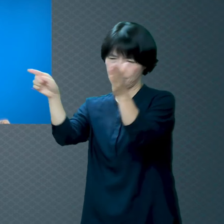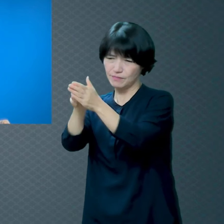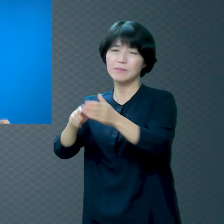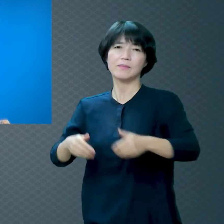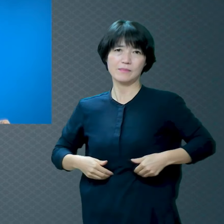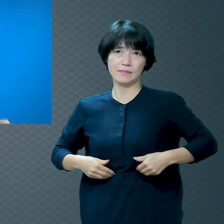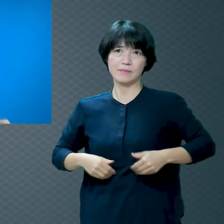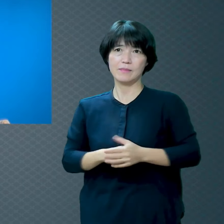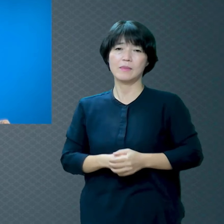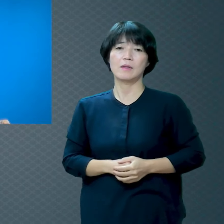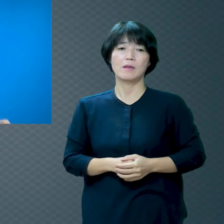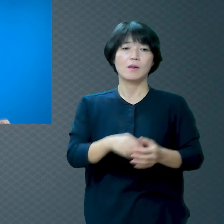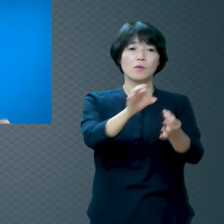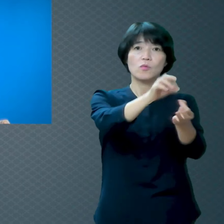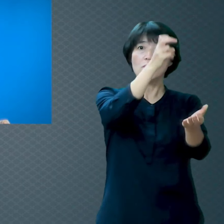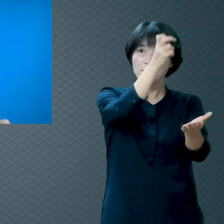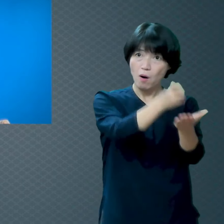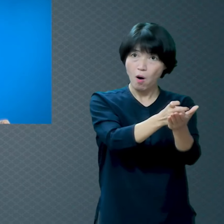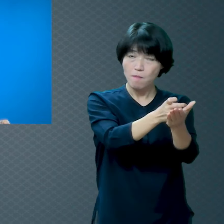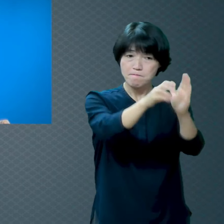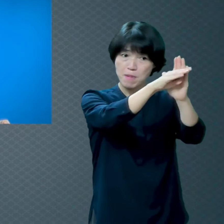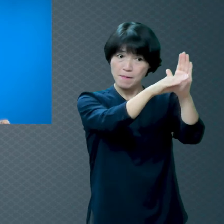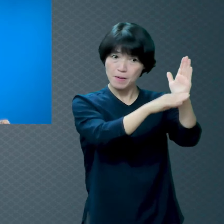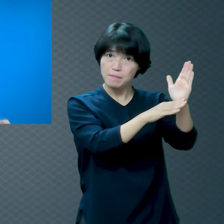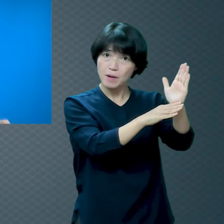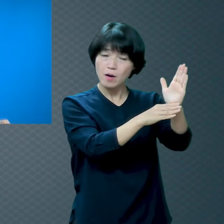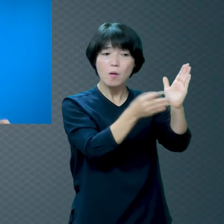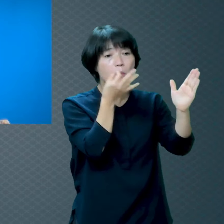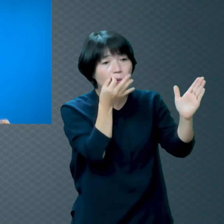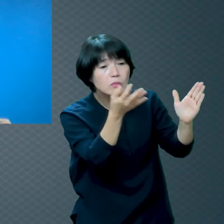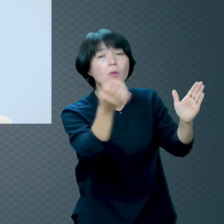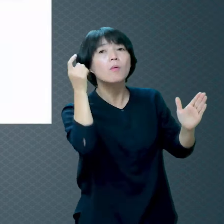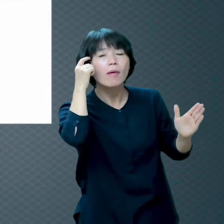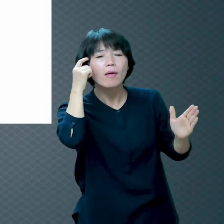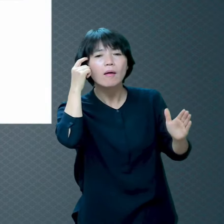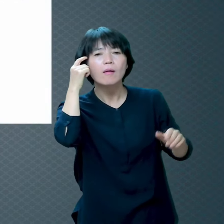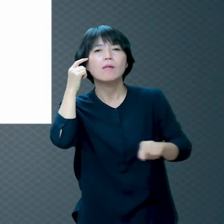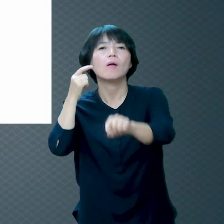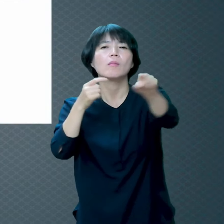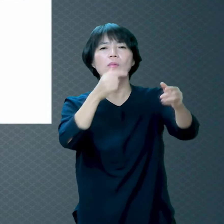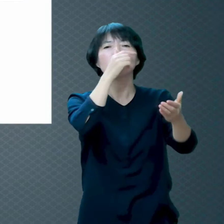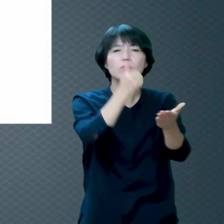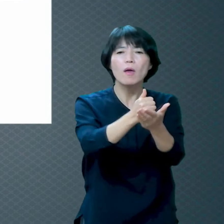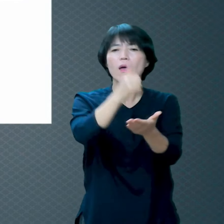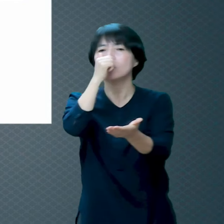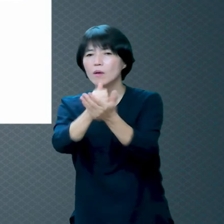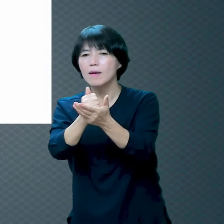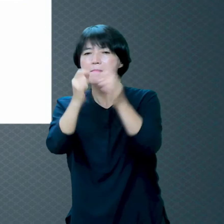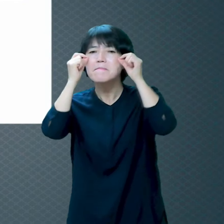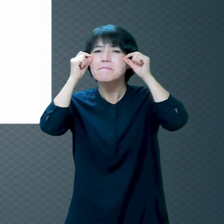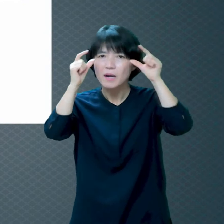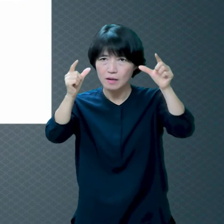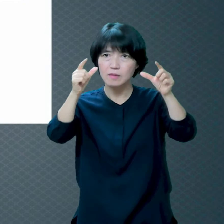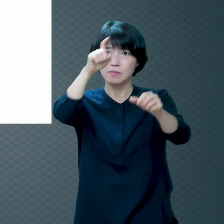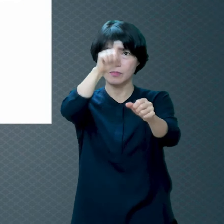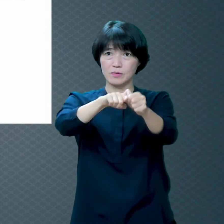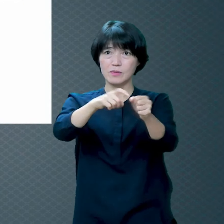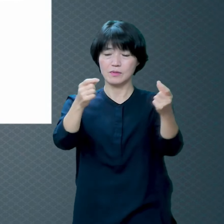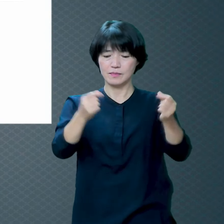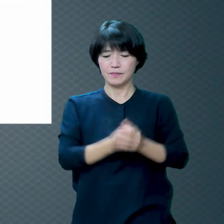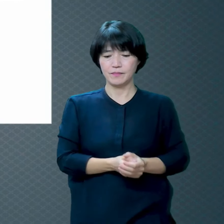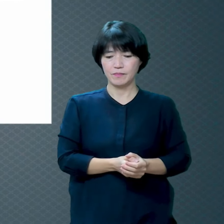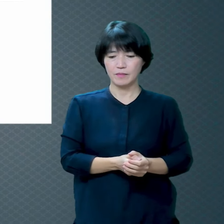율법을 통해서 알려주시는 겁니다 우리가 알거니와 무릇 율법이 말하는 바는